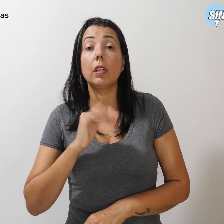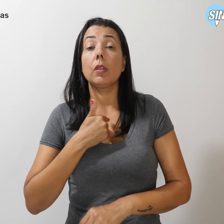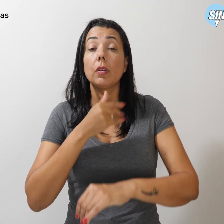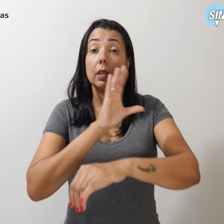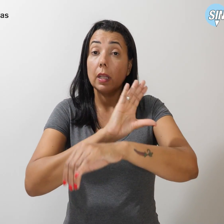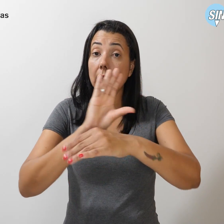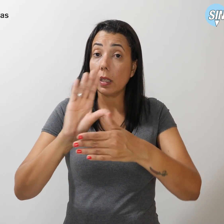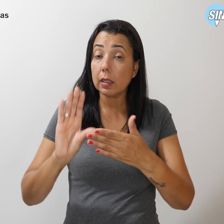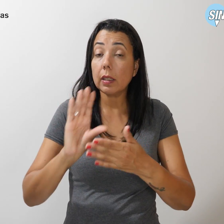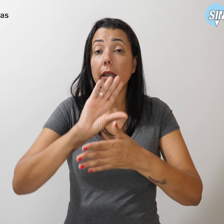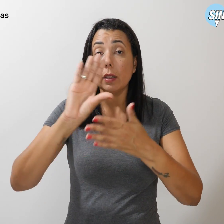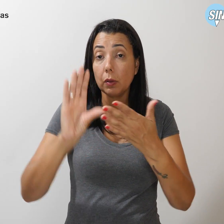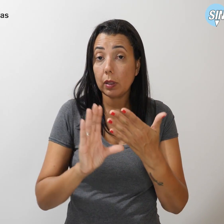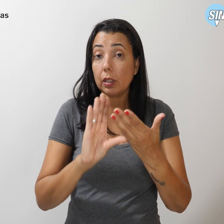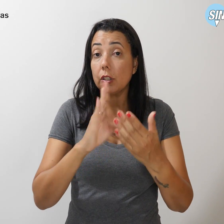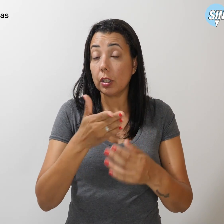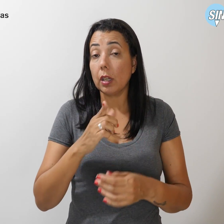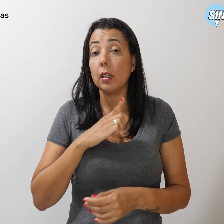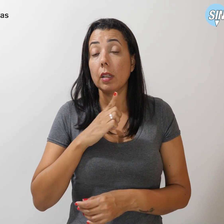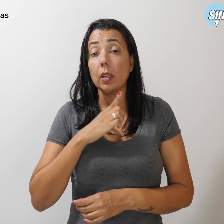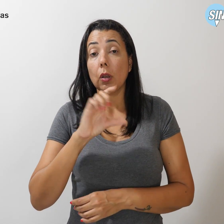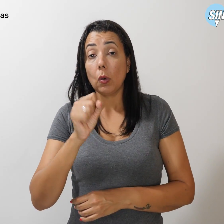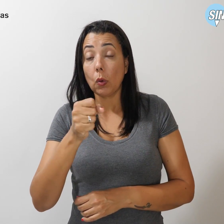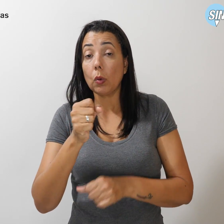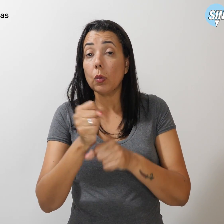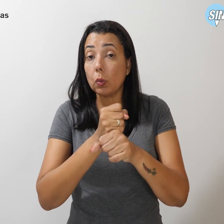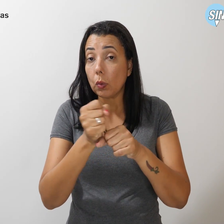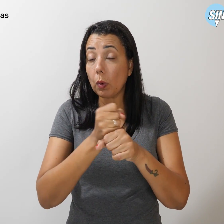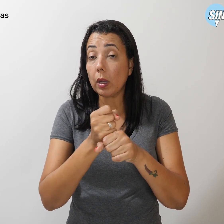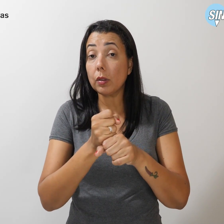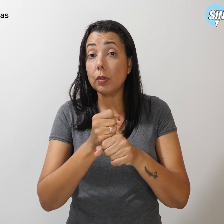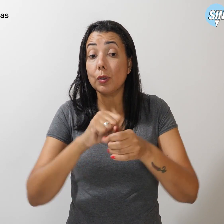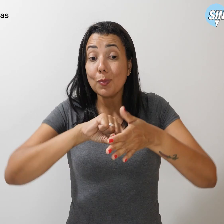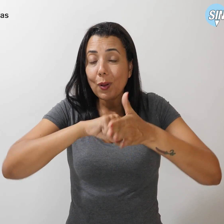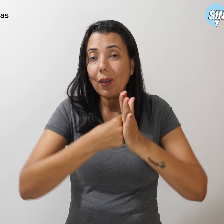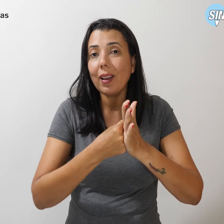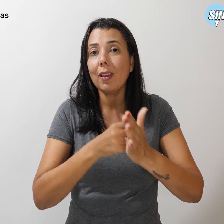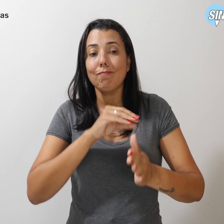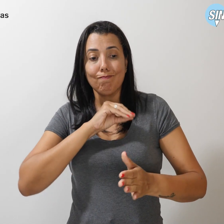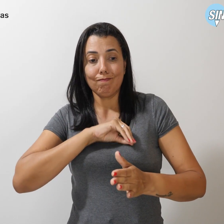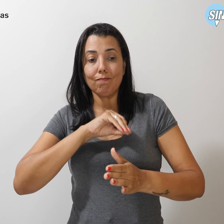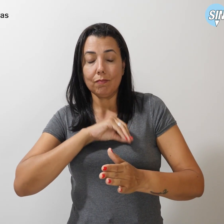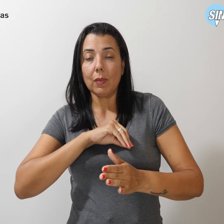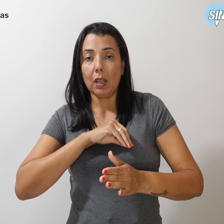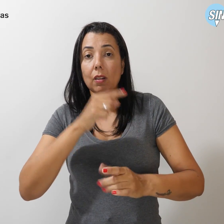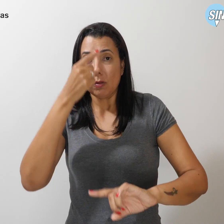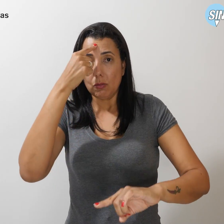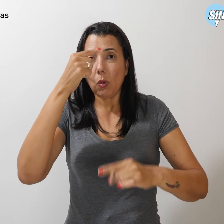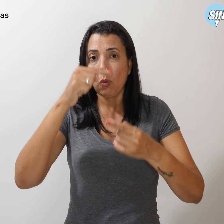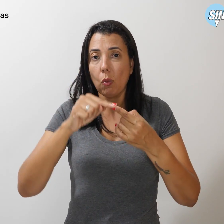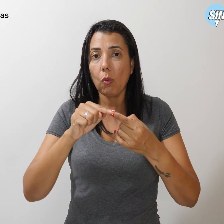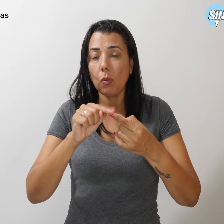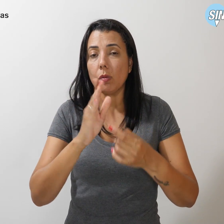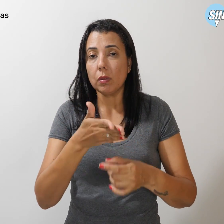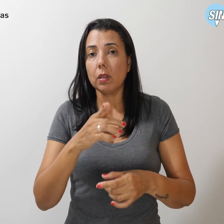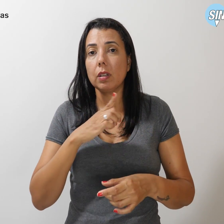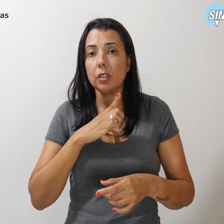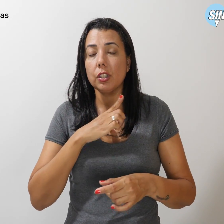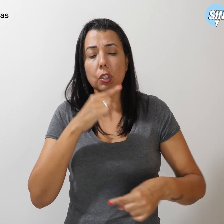completa oito anos de congelamento salarial. Conforme havia sido discutido